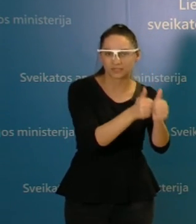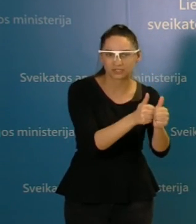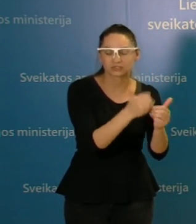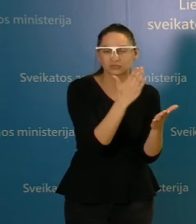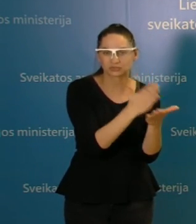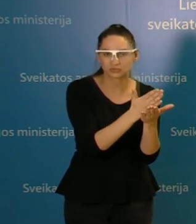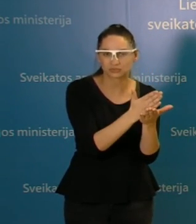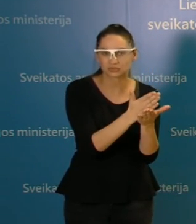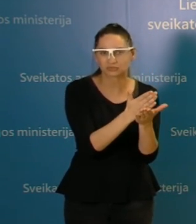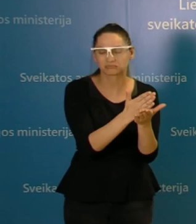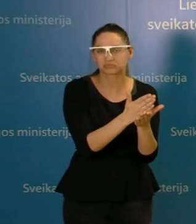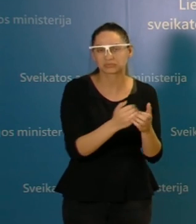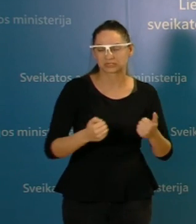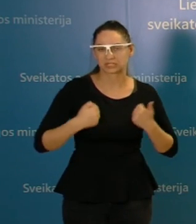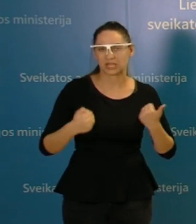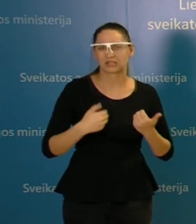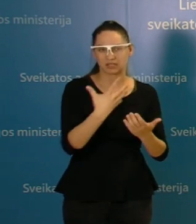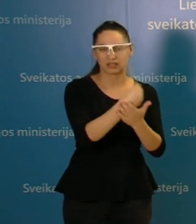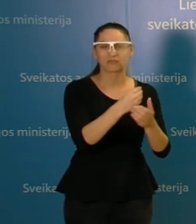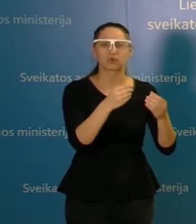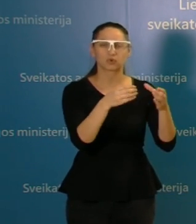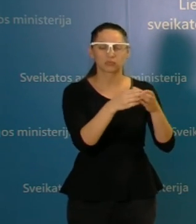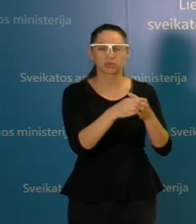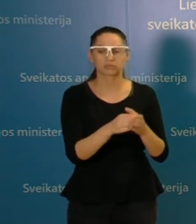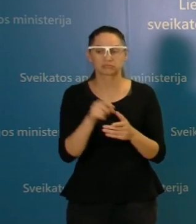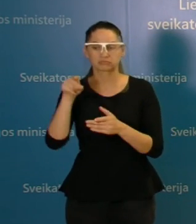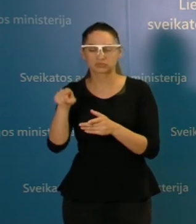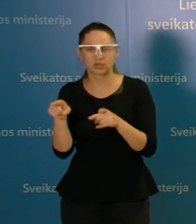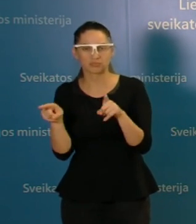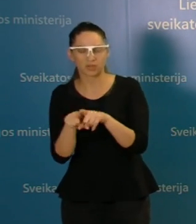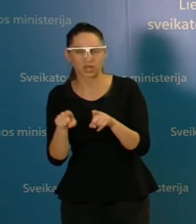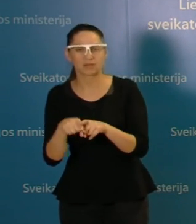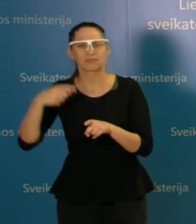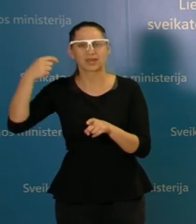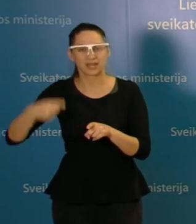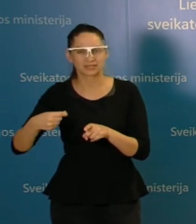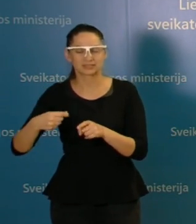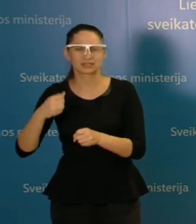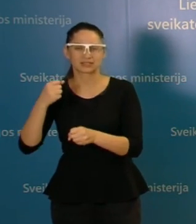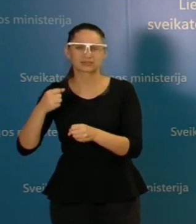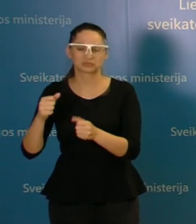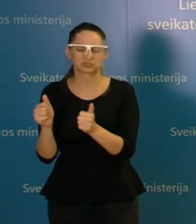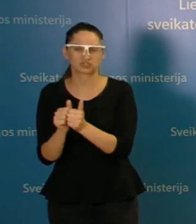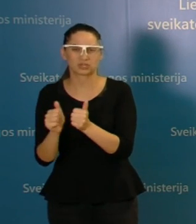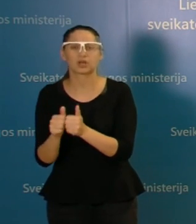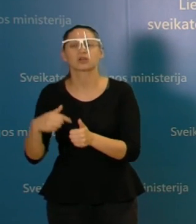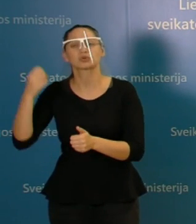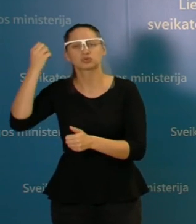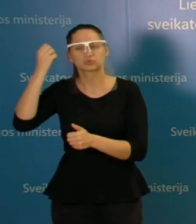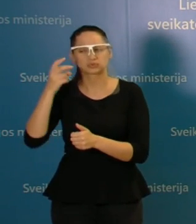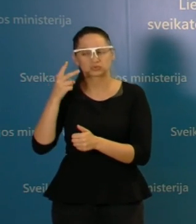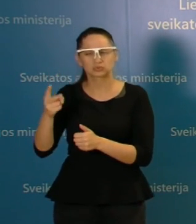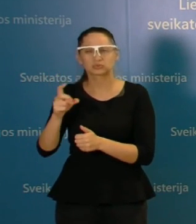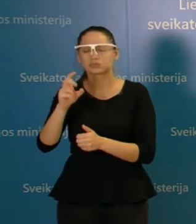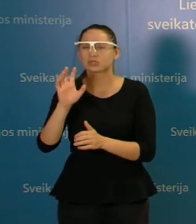nepaprastai stengiasi įgyvendinti. Čia atsiranda paralelinis mechanizmas ir aš jo prasme suprantu šiek tie gal